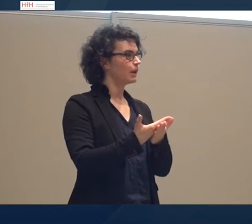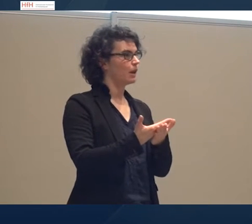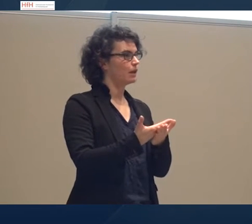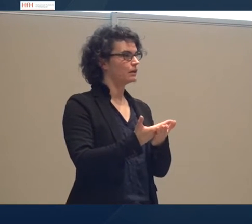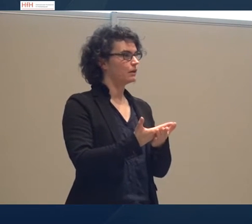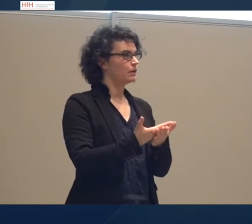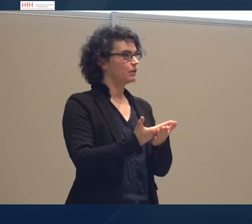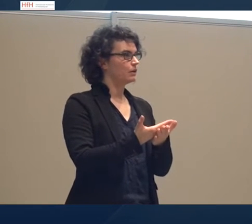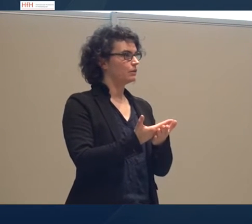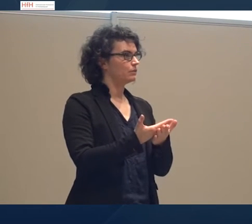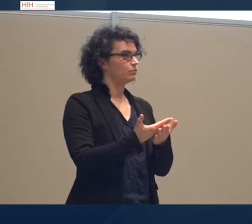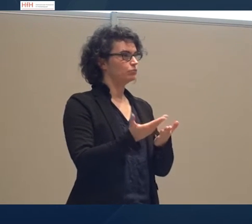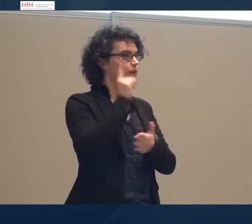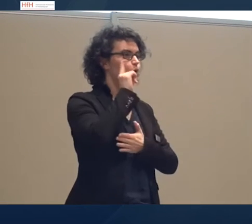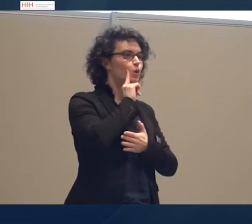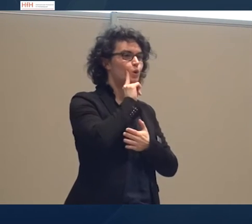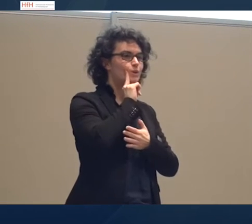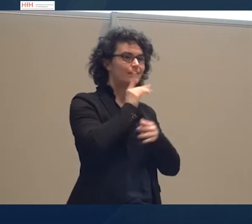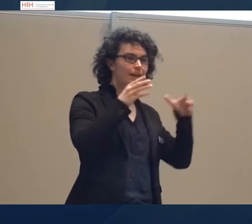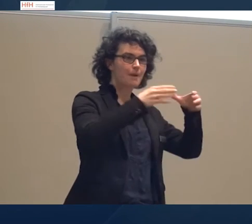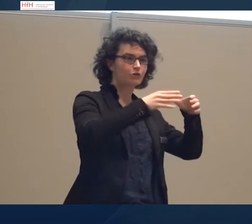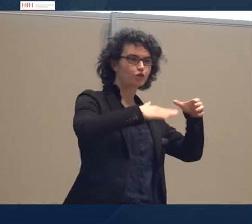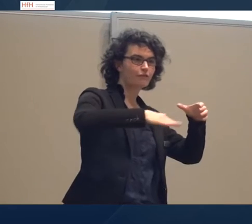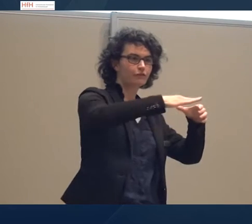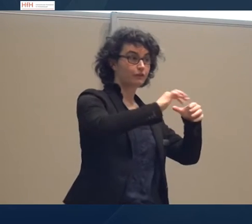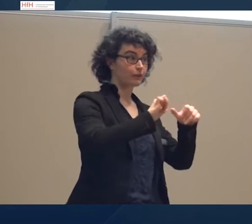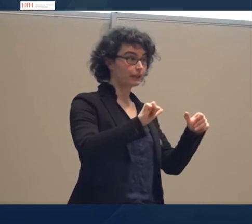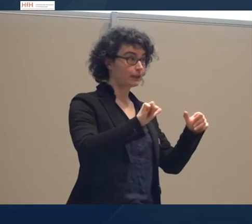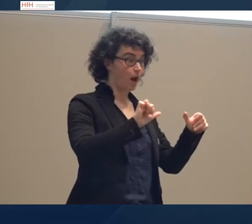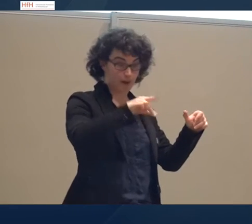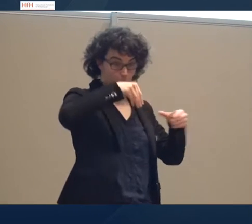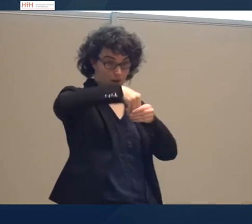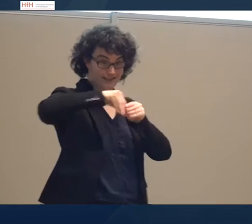Geolosen-Gemeinschaft sowie innerhalb der Ausbildung etwas sagen.